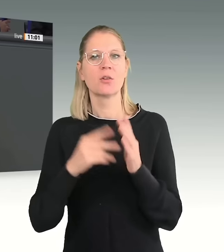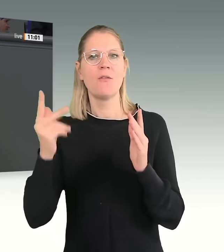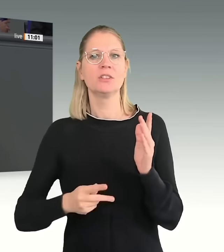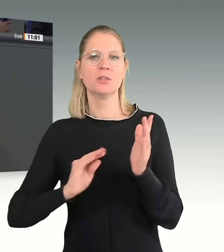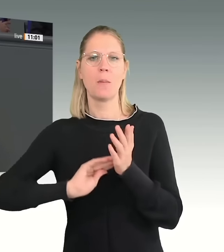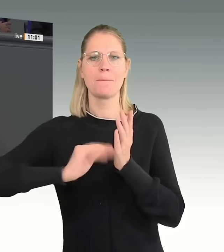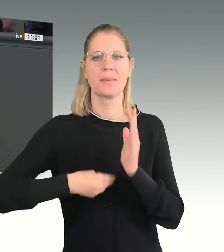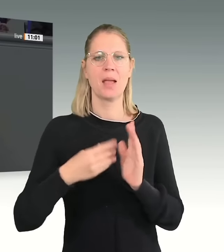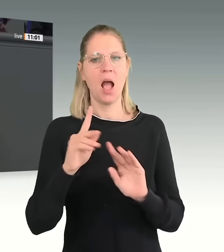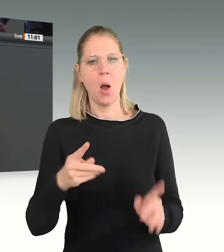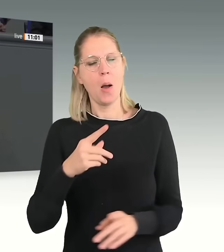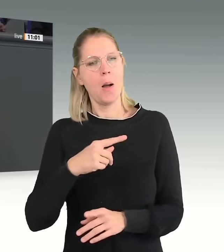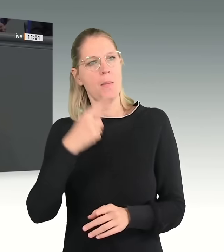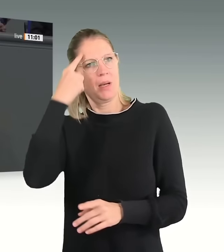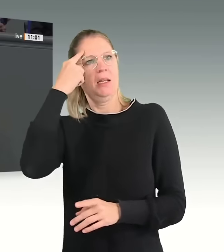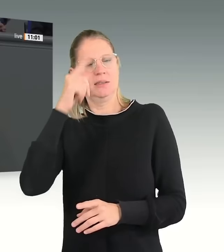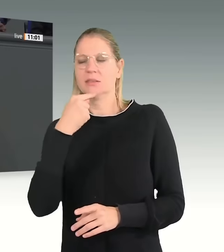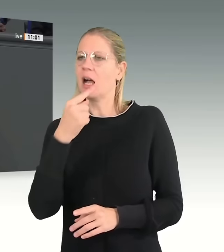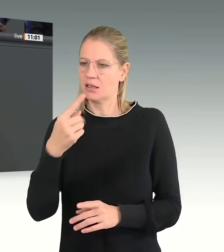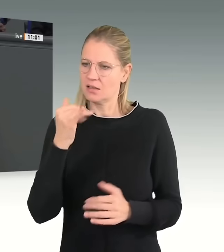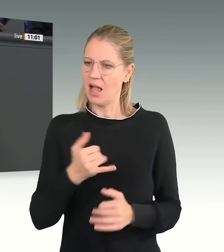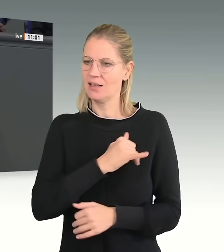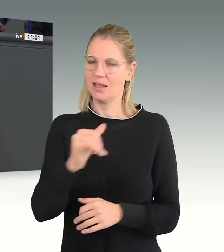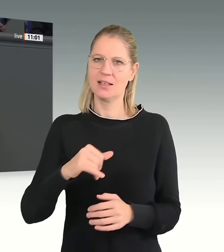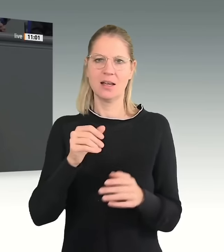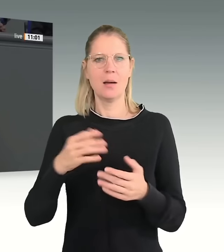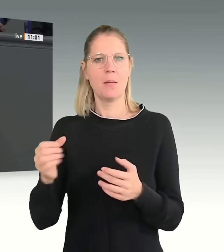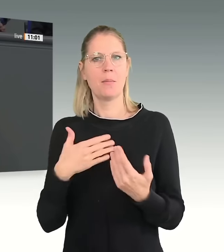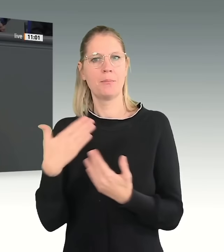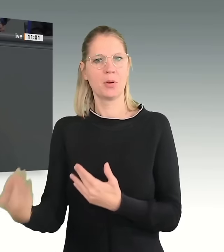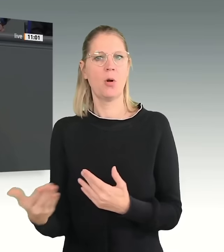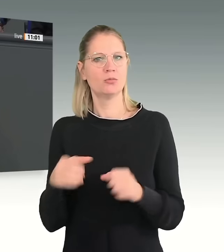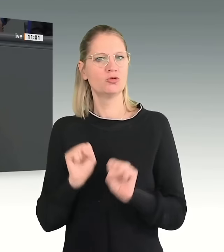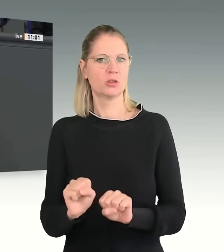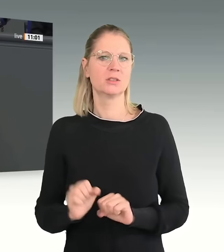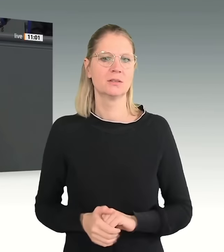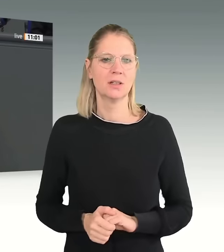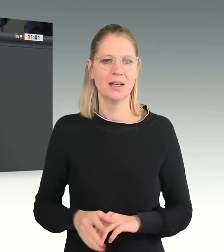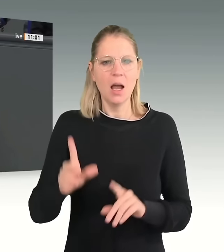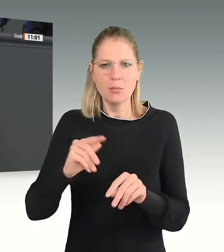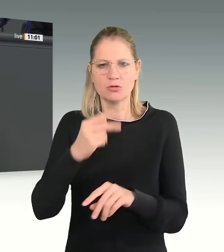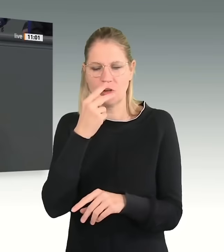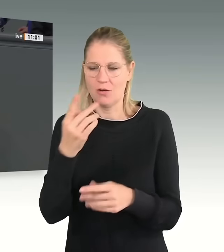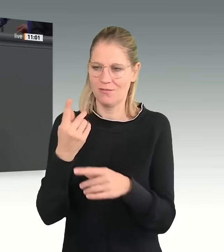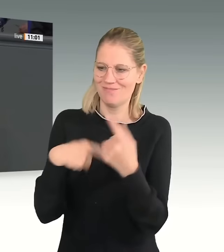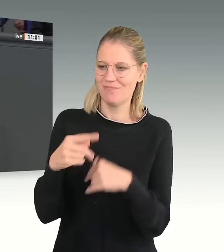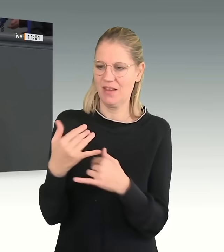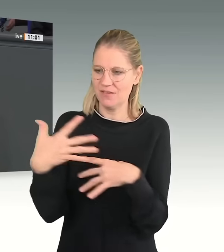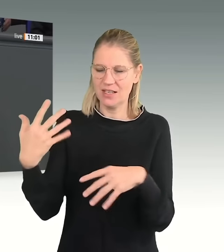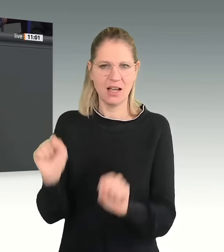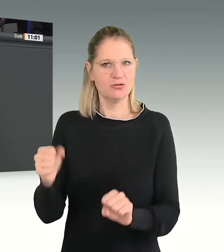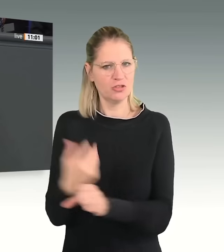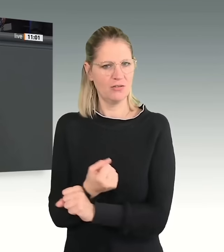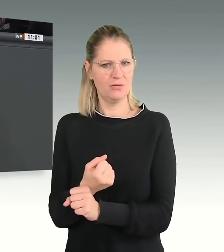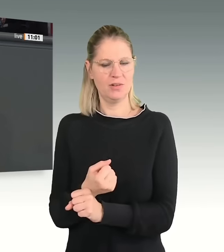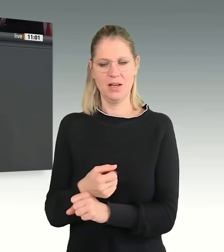Weltkrieges. Wir müssen heute gucken, wie kriegen wir das denn hin und umgesetzt. Und das ist der Punkt. Und darüber haben wir auch gestern schon gesprochen in den letzten